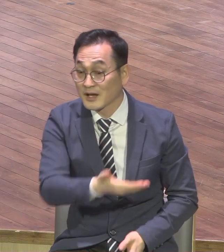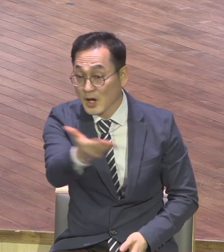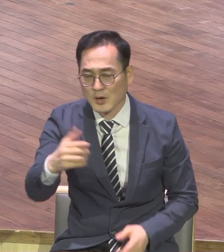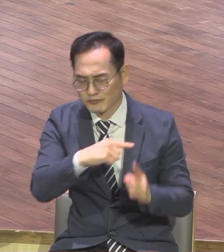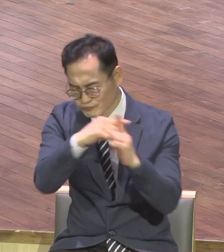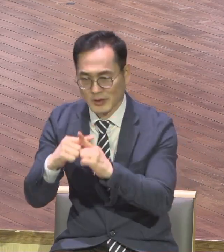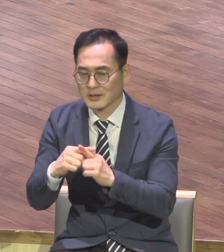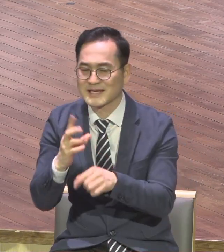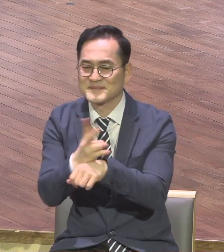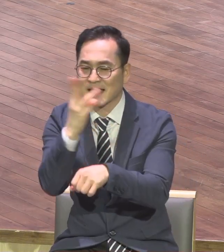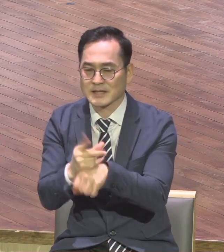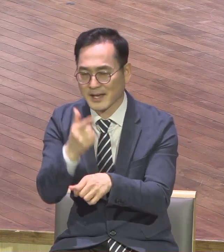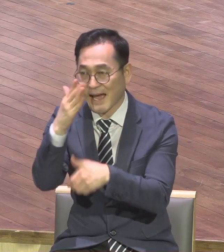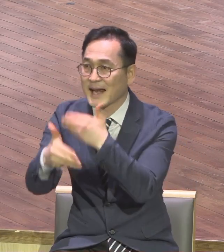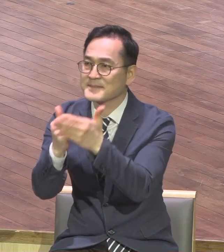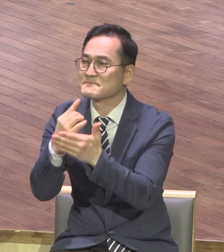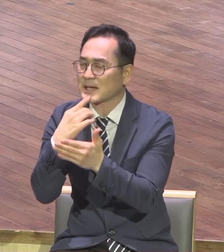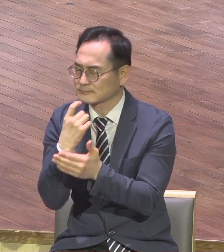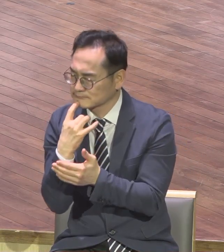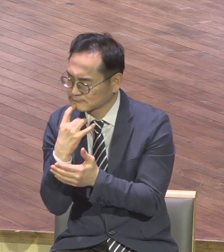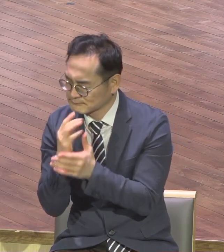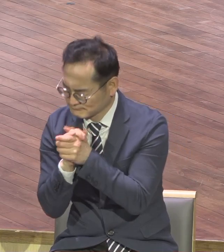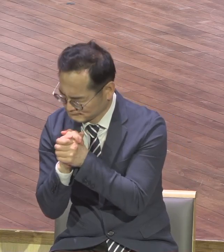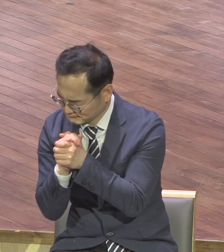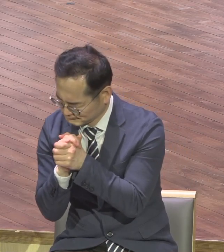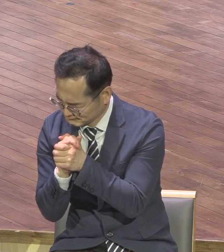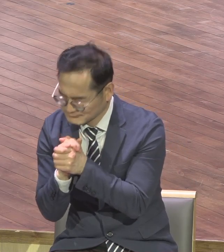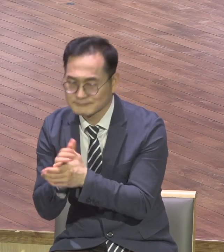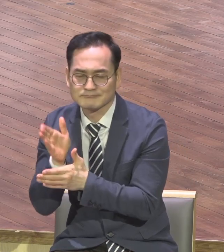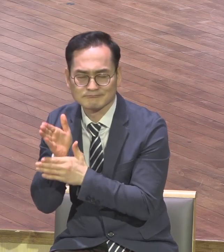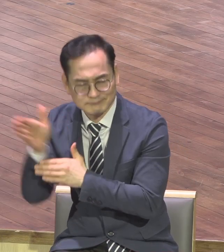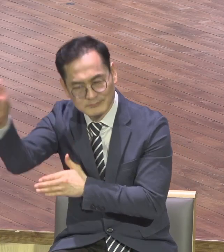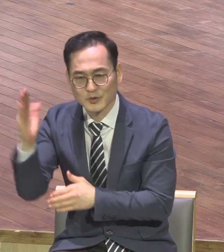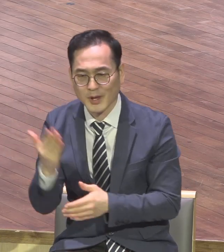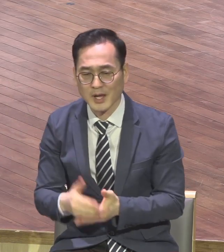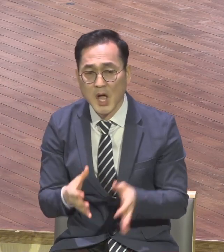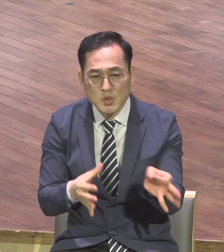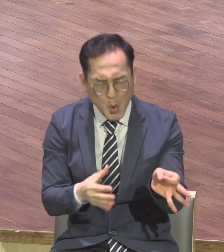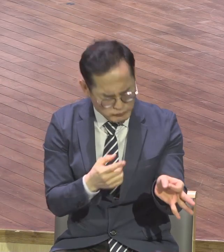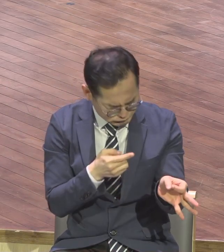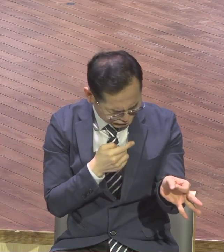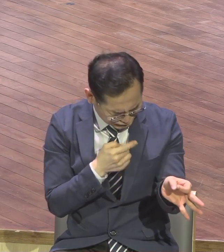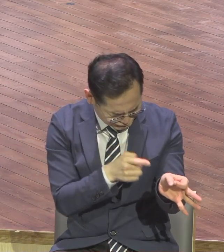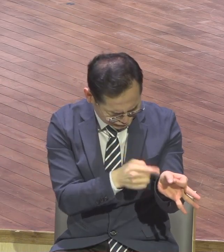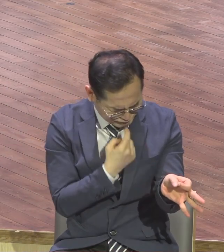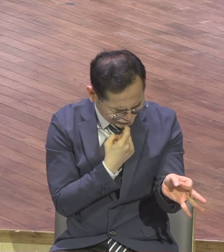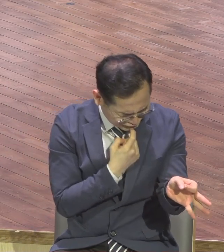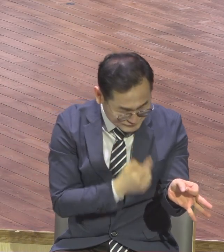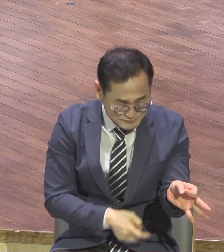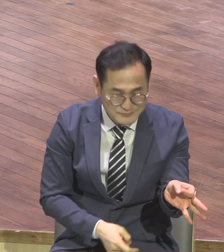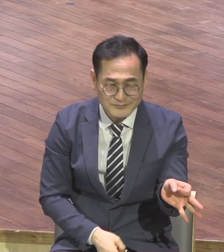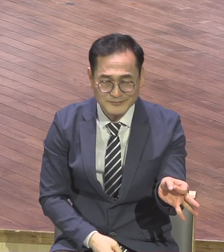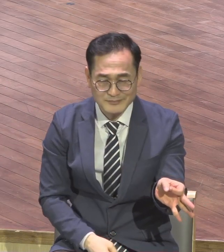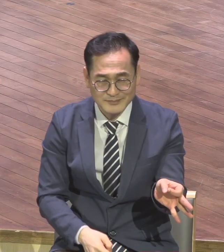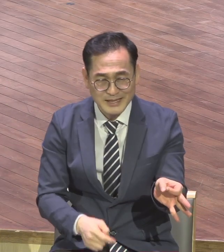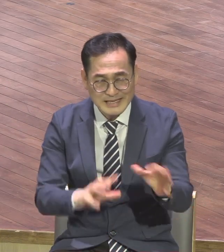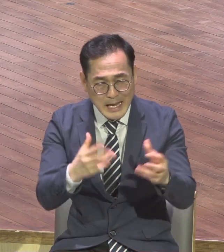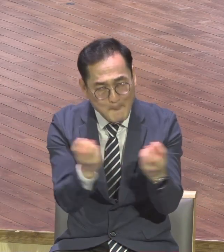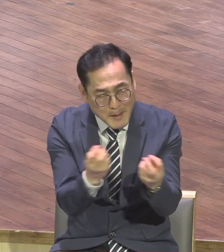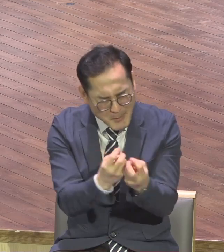24시 딴 생각 자꾸 하니까 24시 맨날 돈 걱정하니까 맨날 세상 방금 생각하니까 응답이 안 오는 거예요